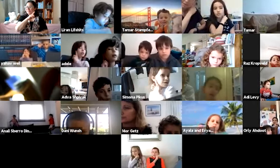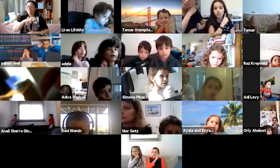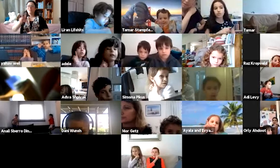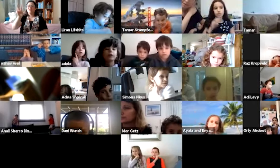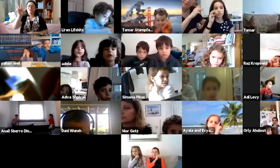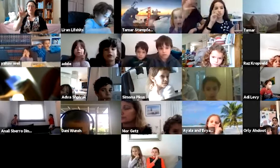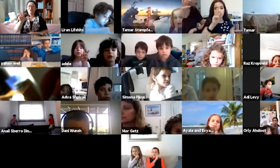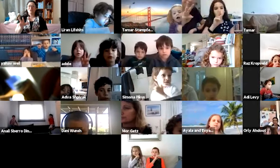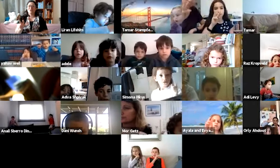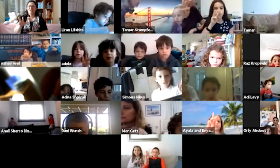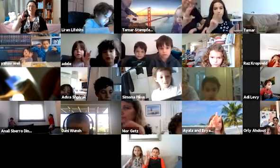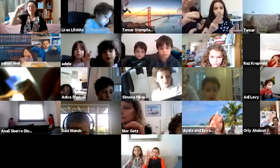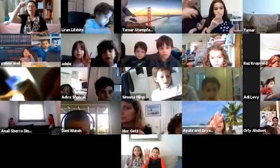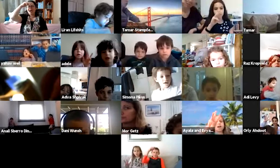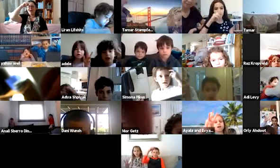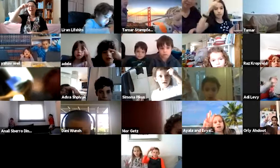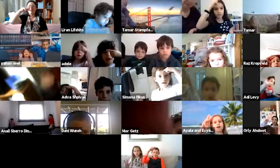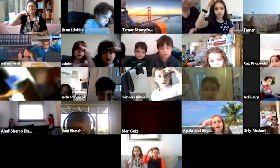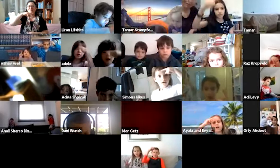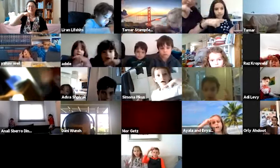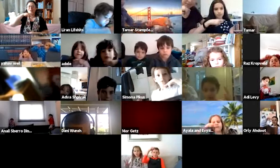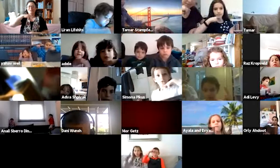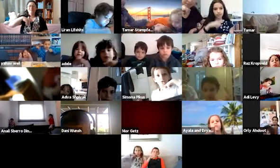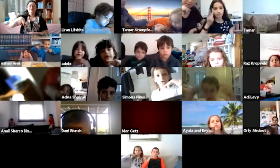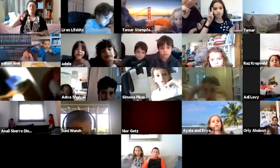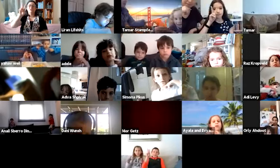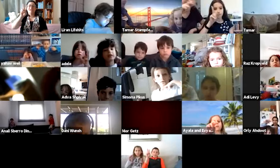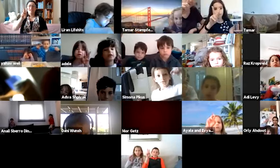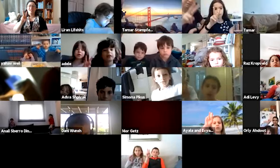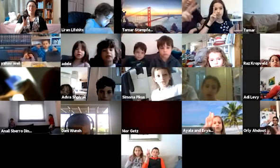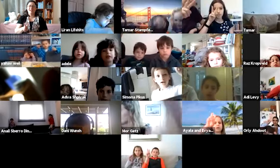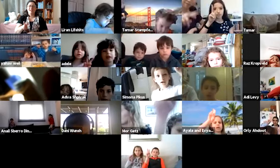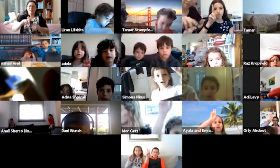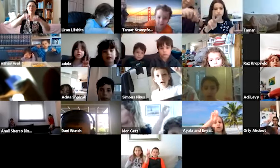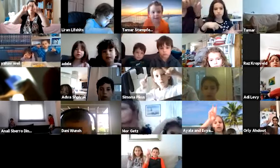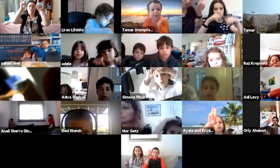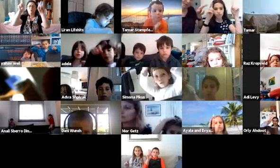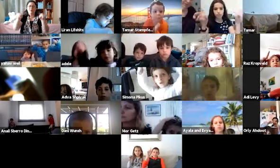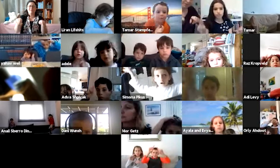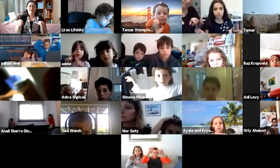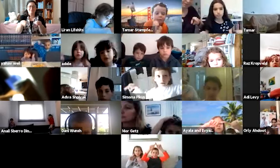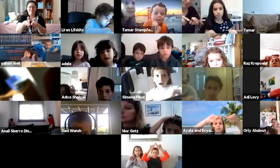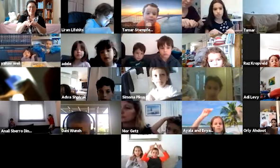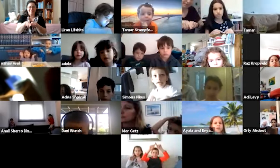שלושה אבות שני לוחות הברית